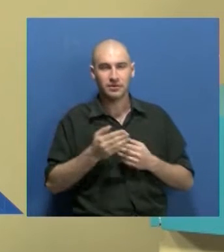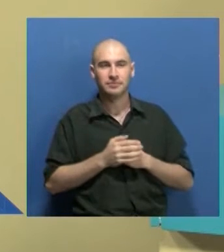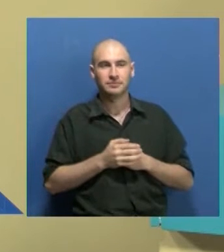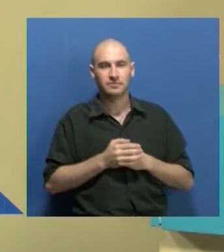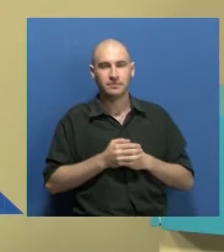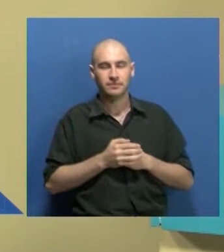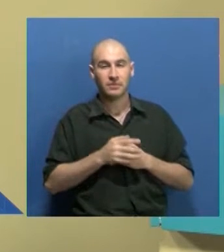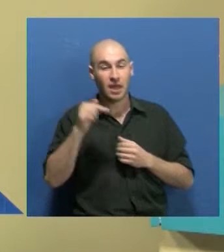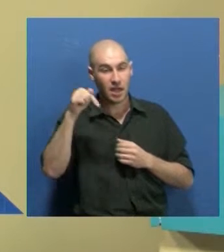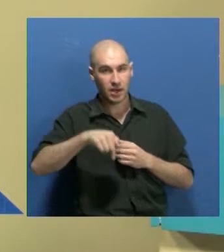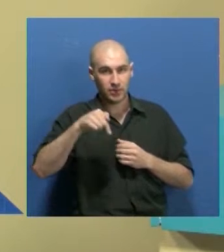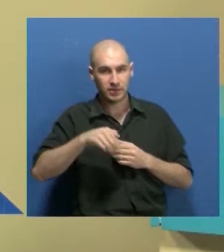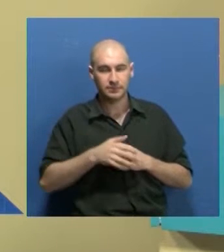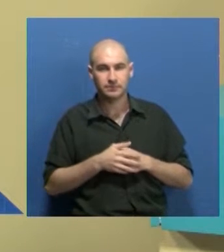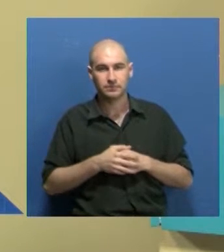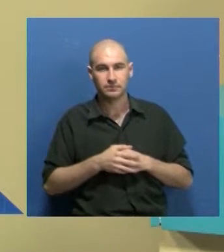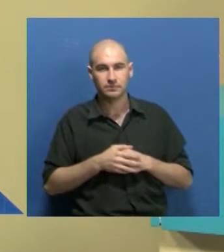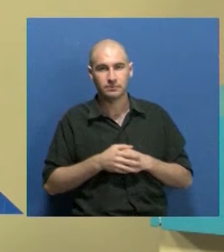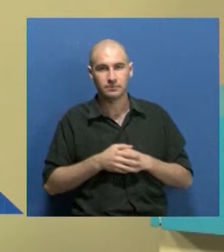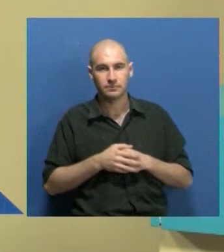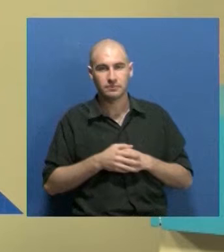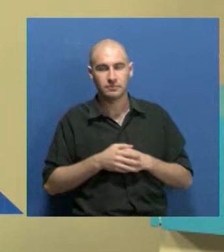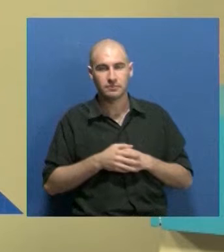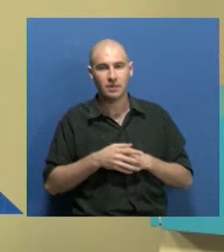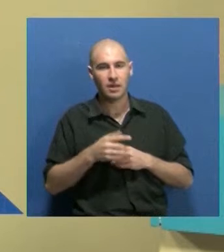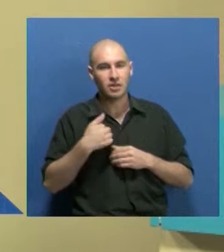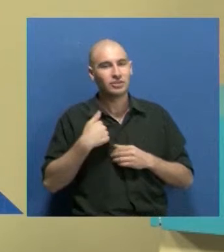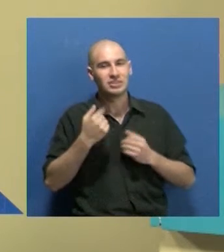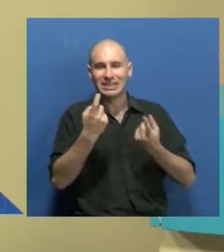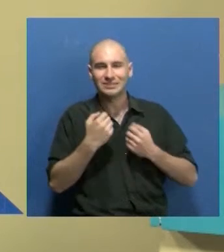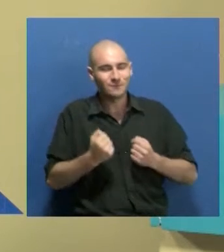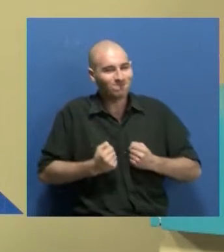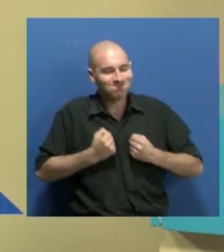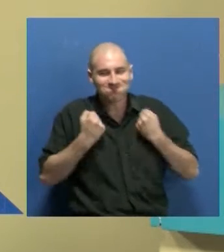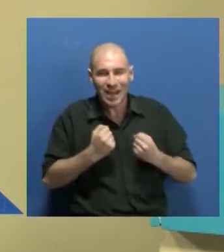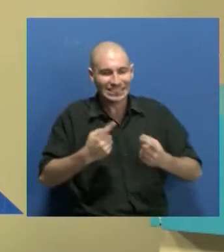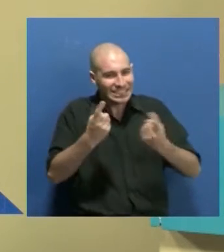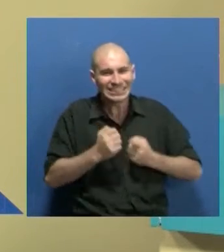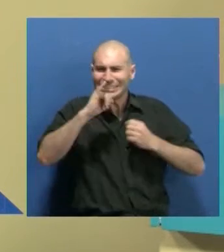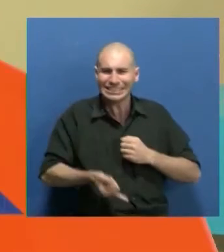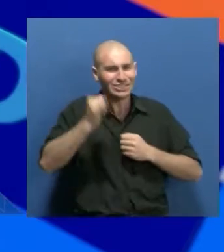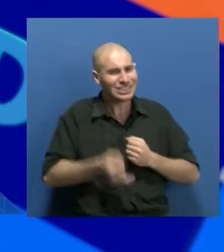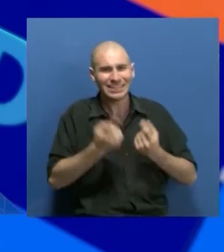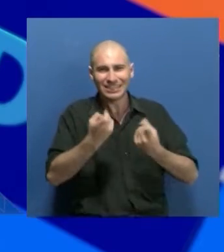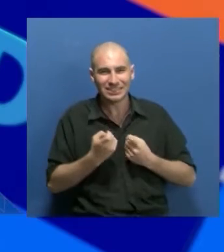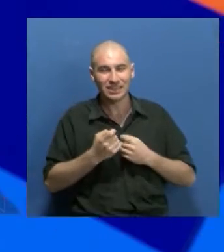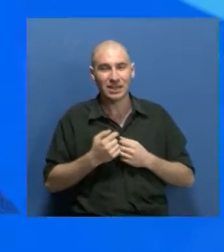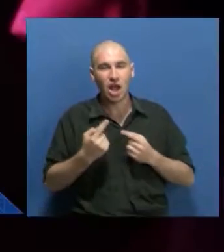tuve una necesidad muy fuerte de entrar en contacto con la